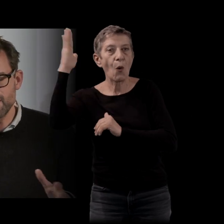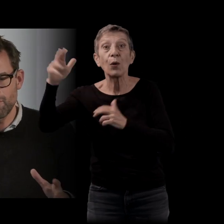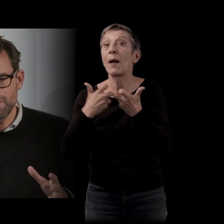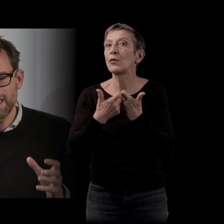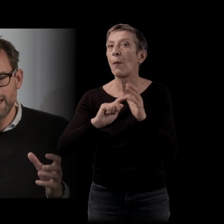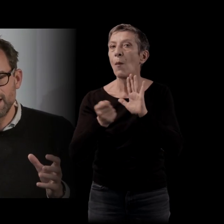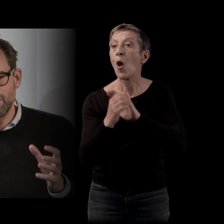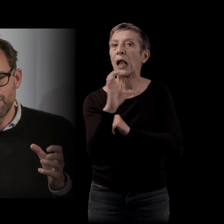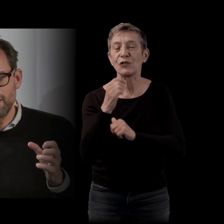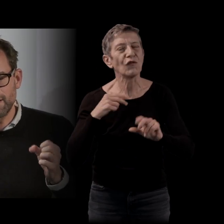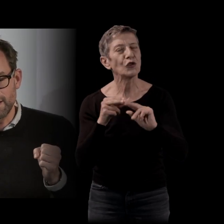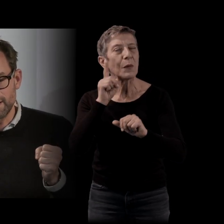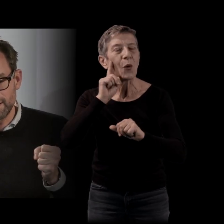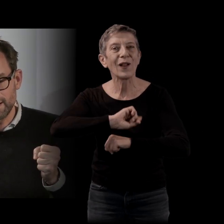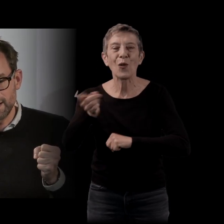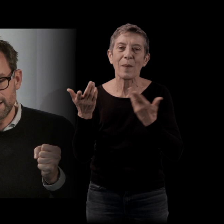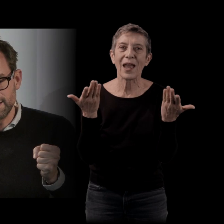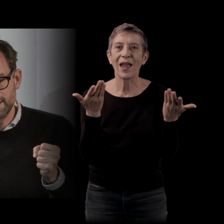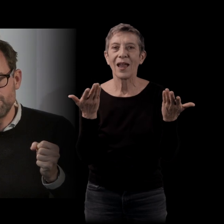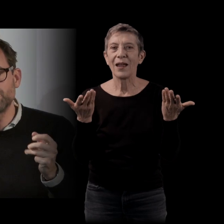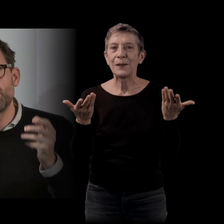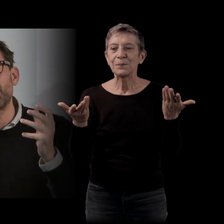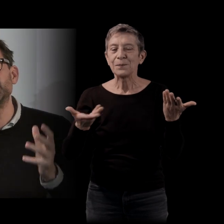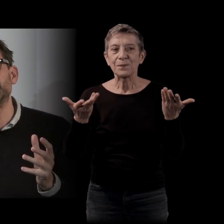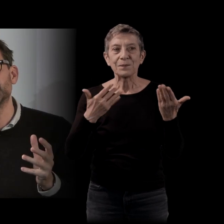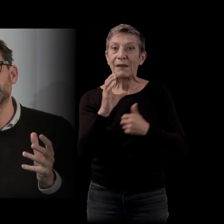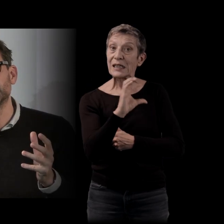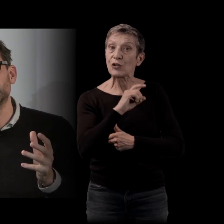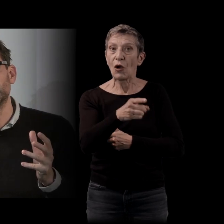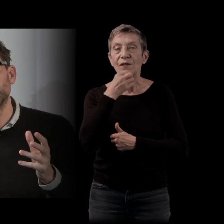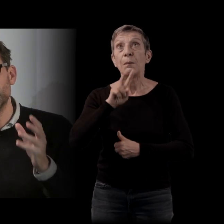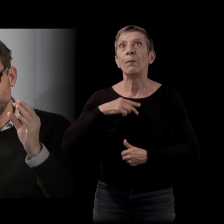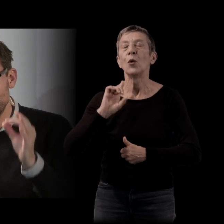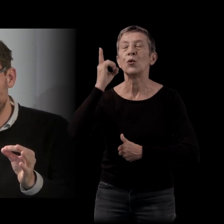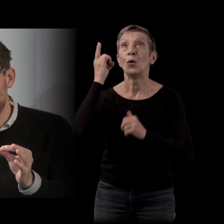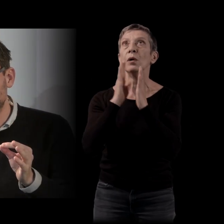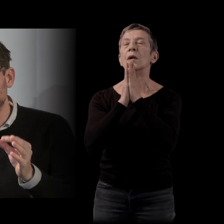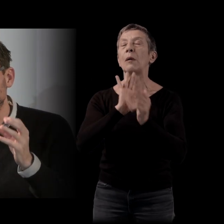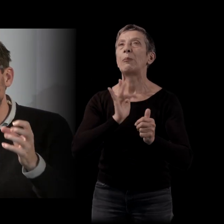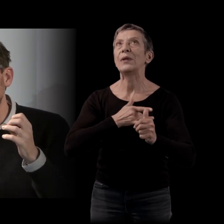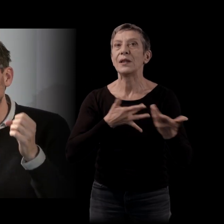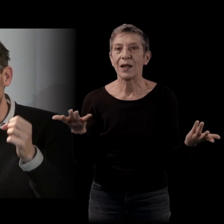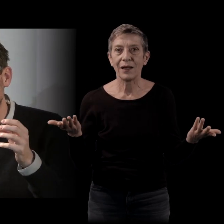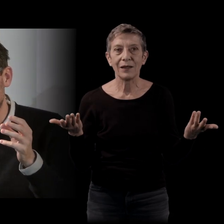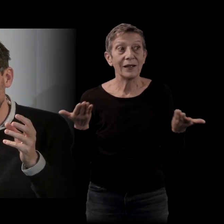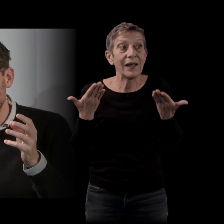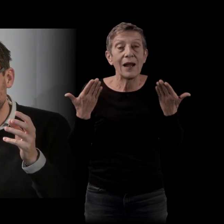pourquoi, mais il dit mon Dieu par pitié. Et à ce moment-là, dans son désir d'être sauvé et